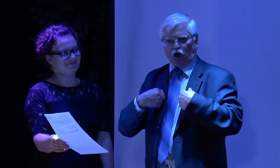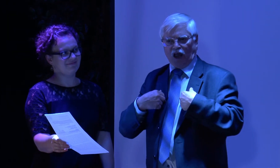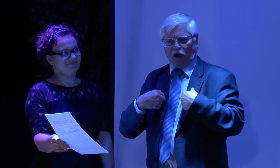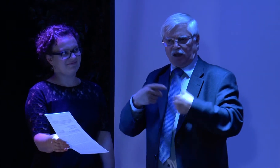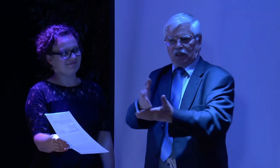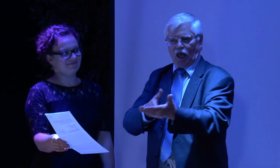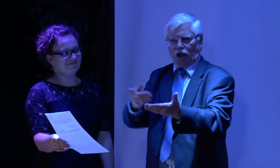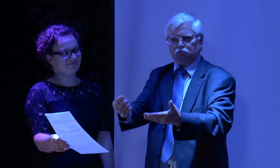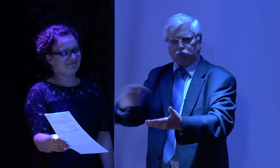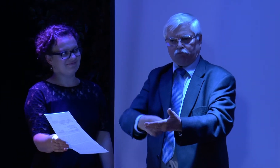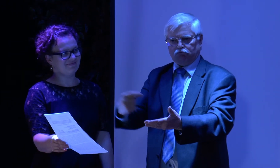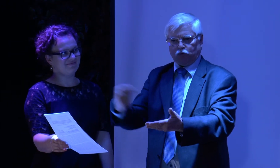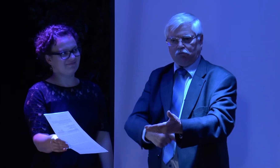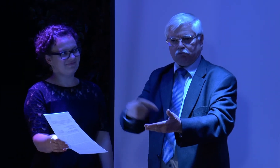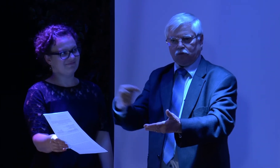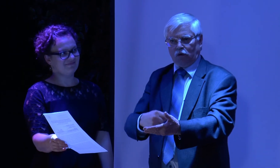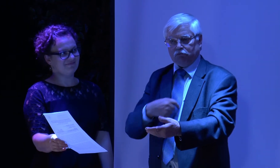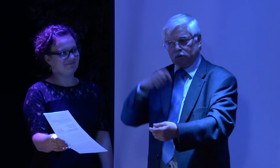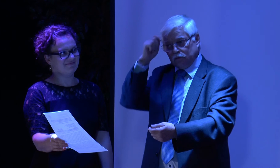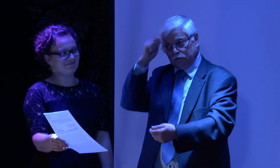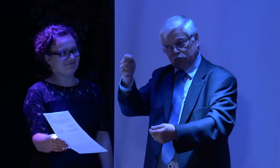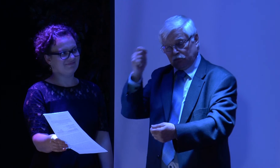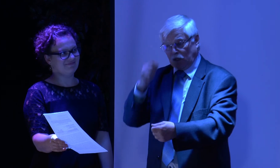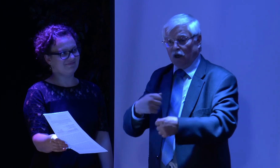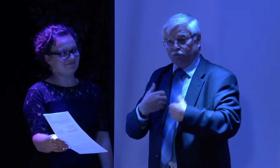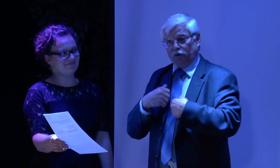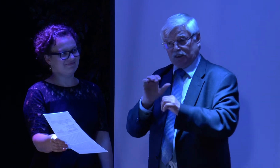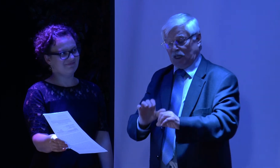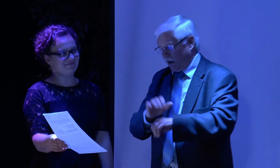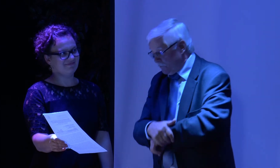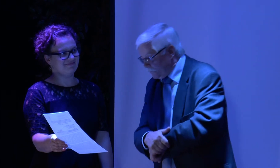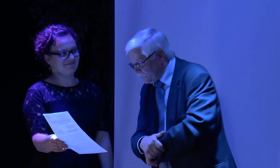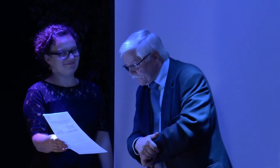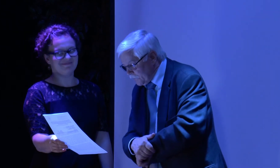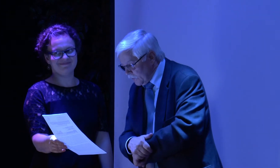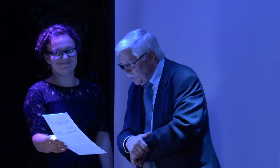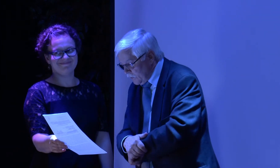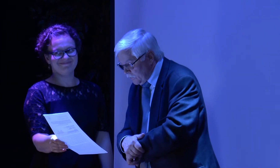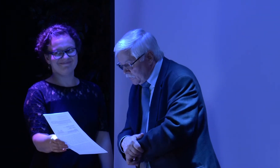Und der Vogel hat an vielen Veranstaltungen vom Förderverein teilgenommen. Das hat uns sehr gefreut.